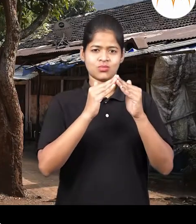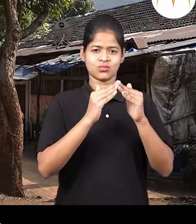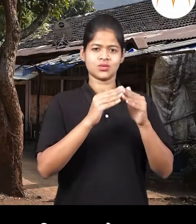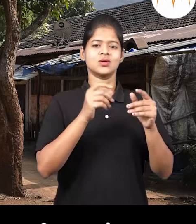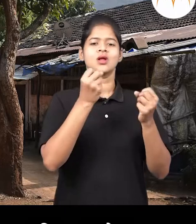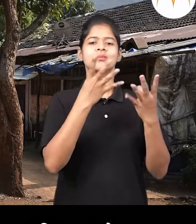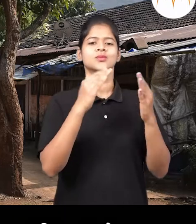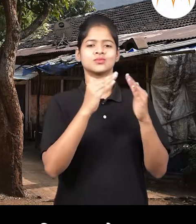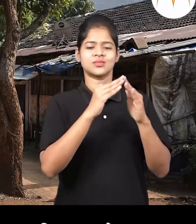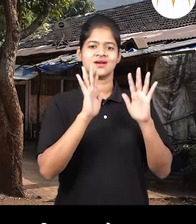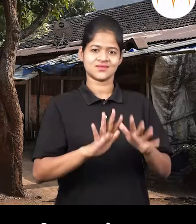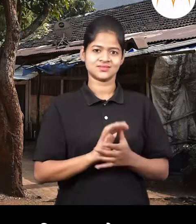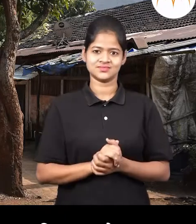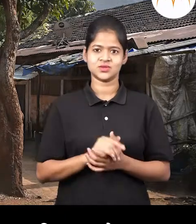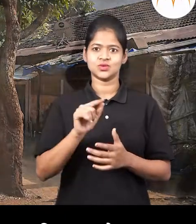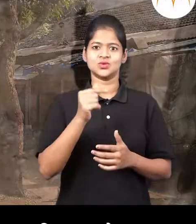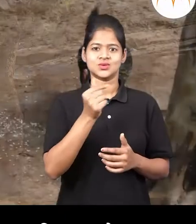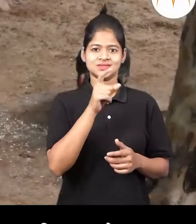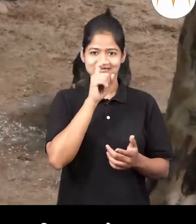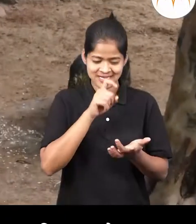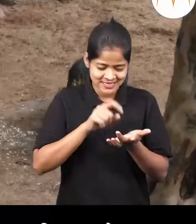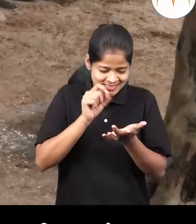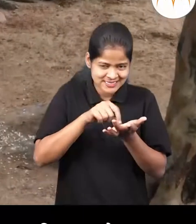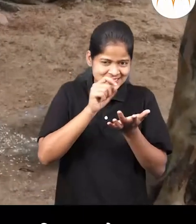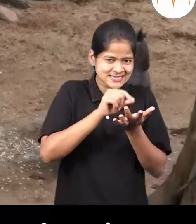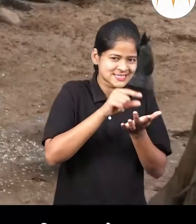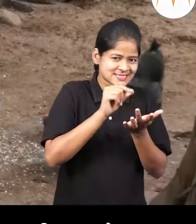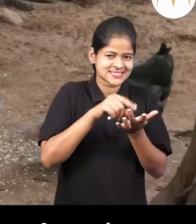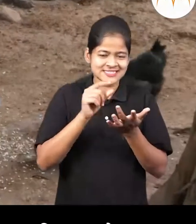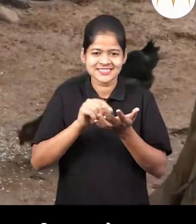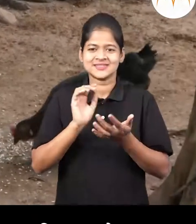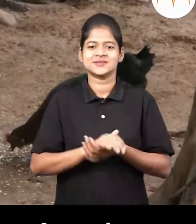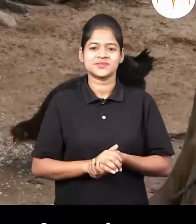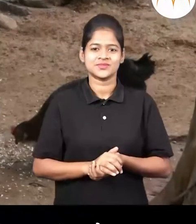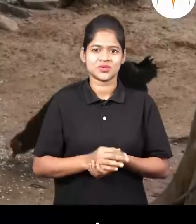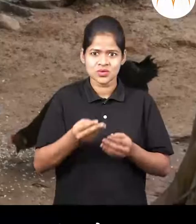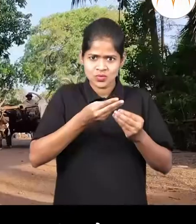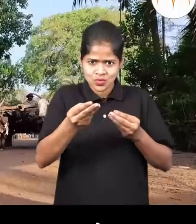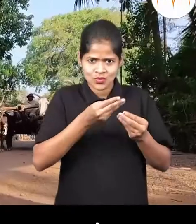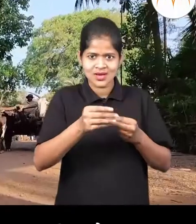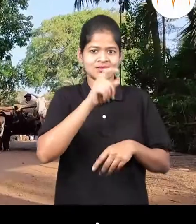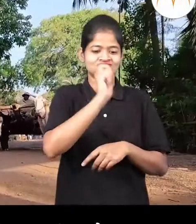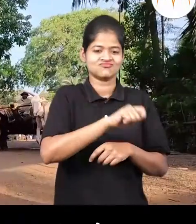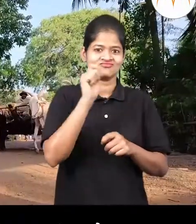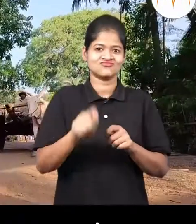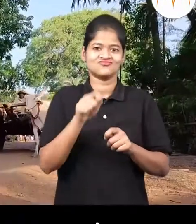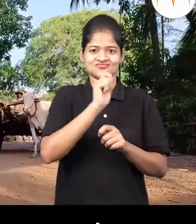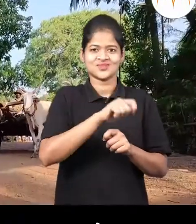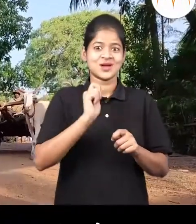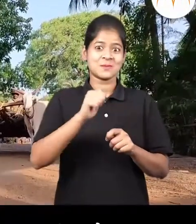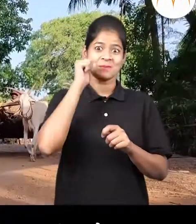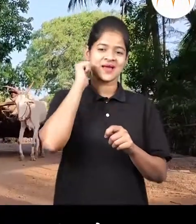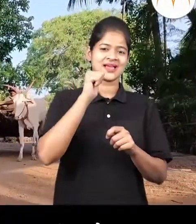है। या छोट्या वस्ती काही कोमडया धान्या टिपताय। जवलून कडबा